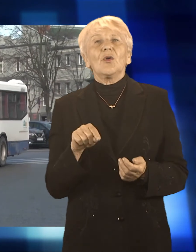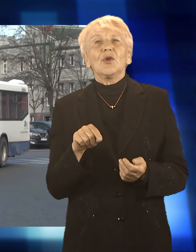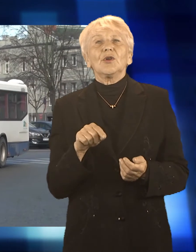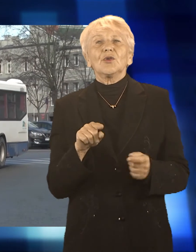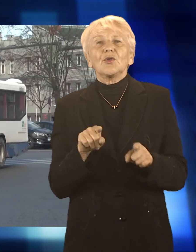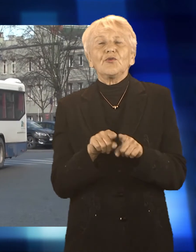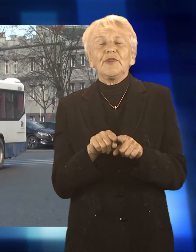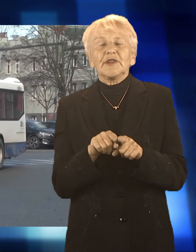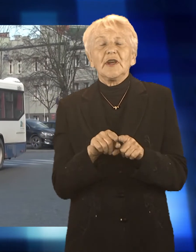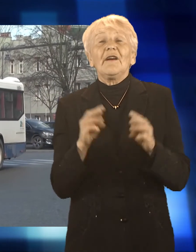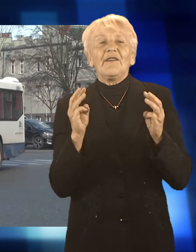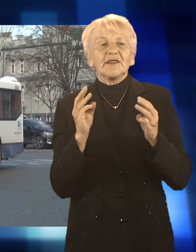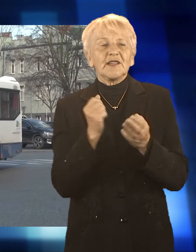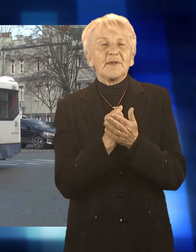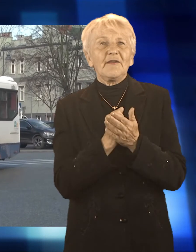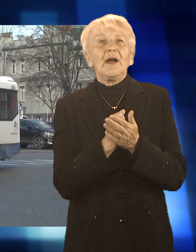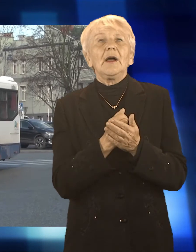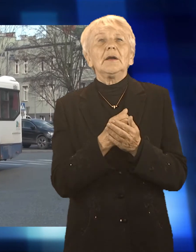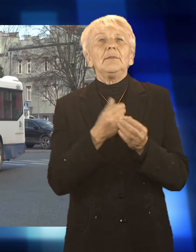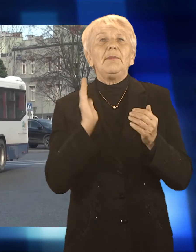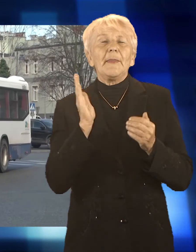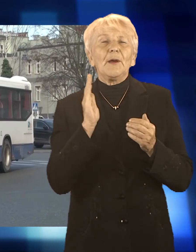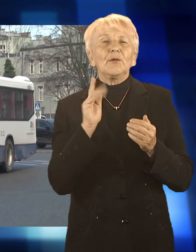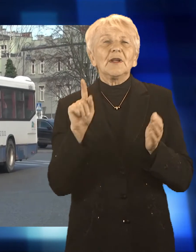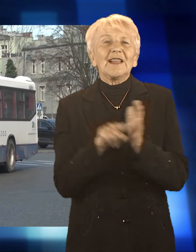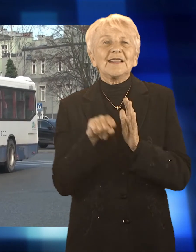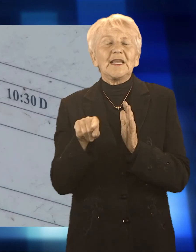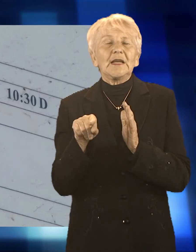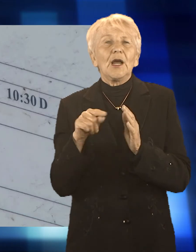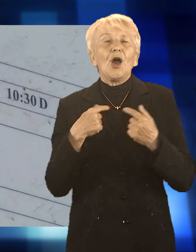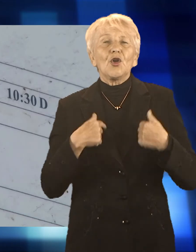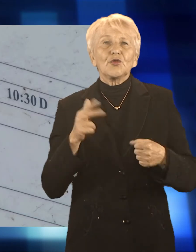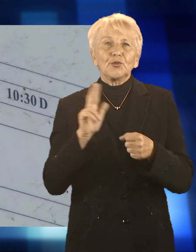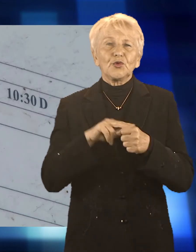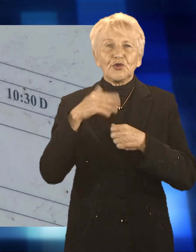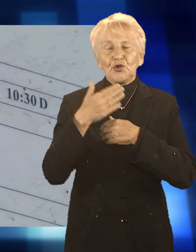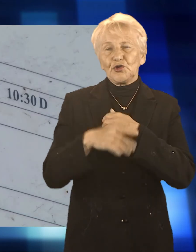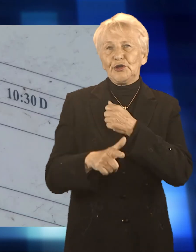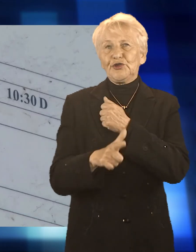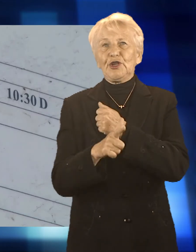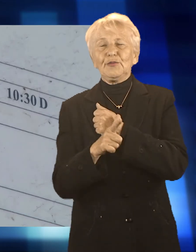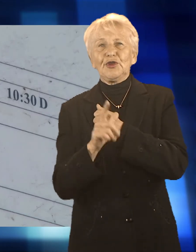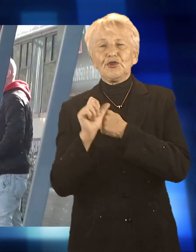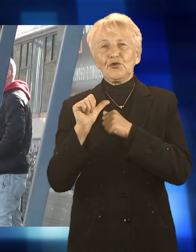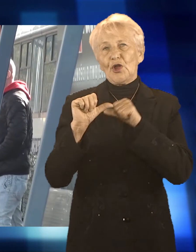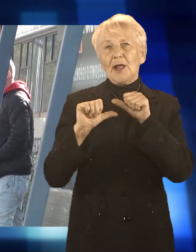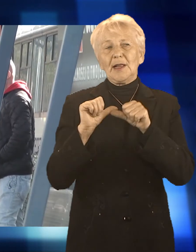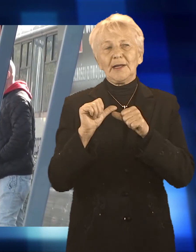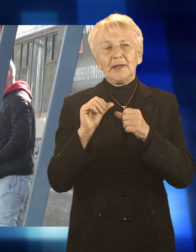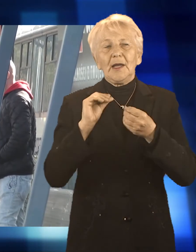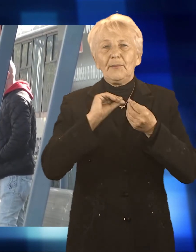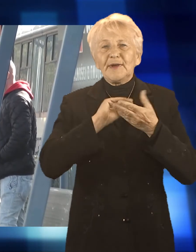powiatowo-gminnego publicznego transportu zbiorowego nieustannie dokłada starań, aby podróżowanie środkami komunikacji zbiorowej było jak